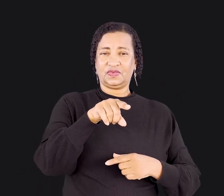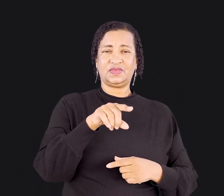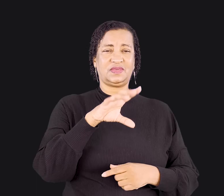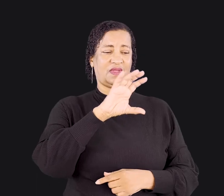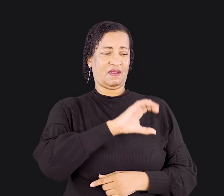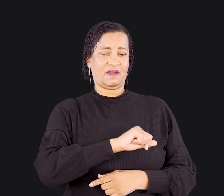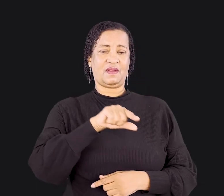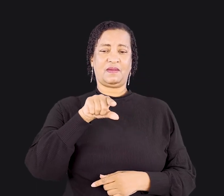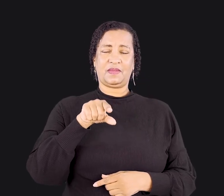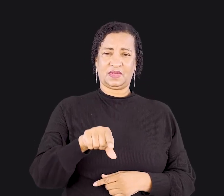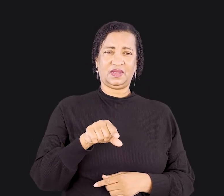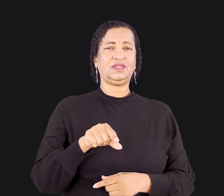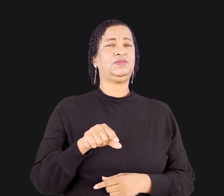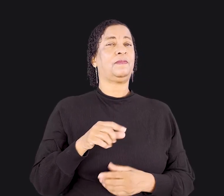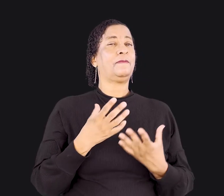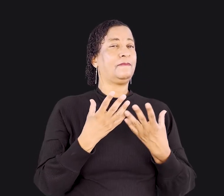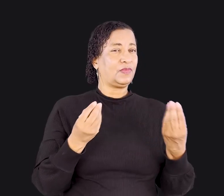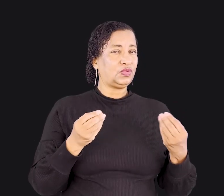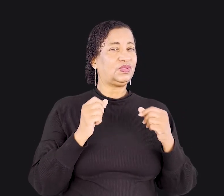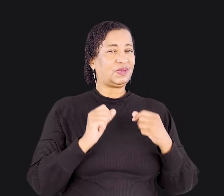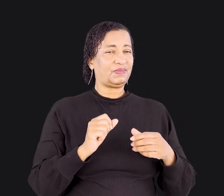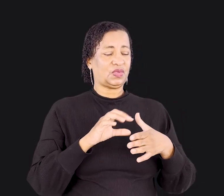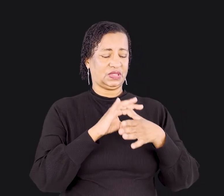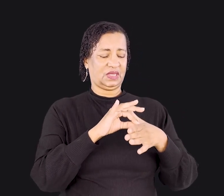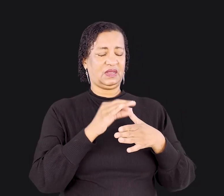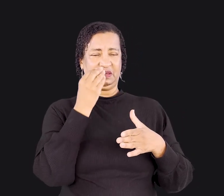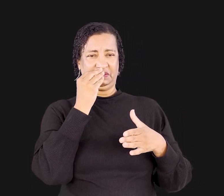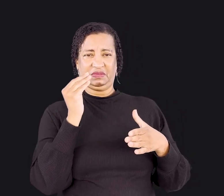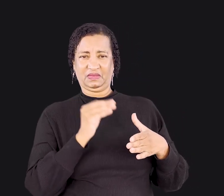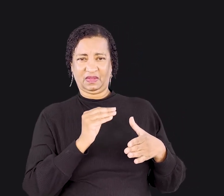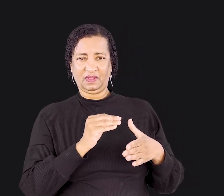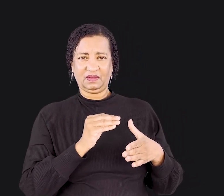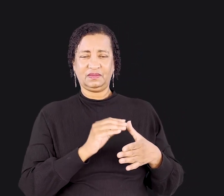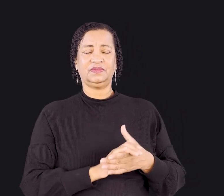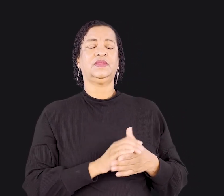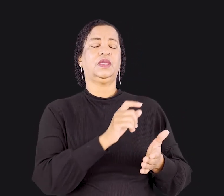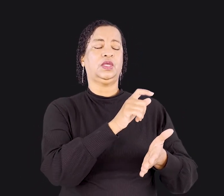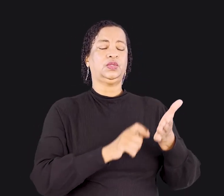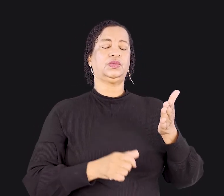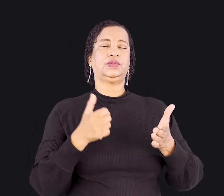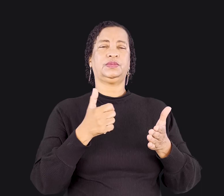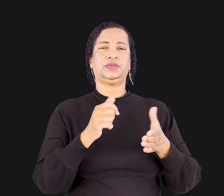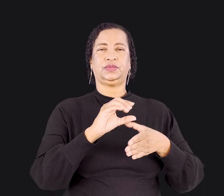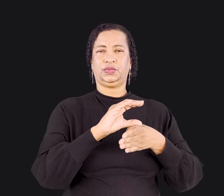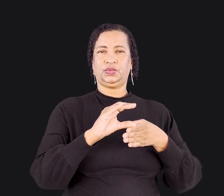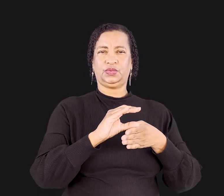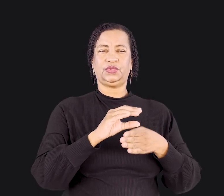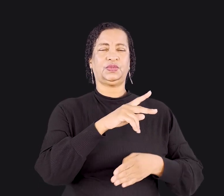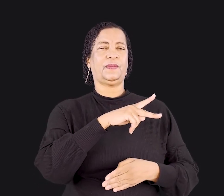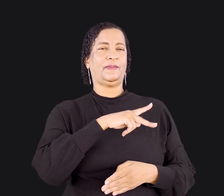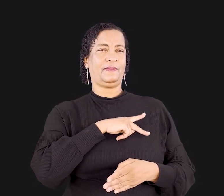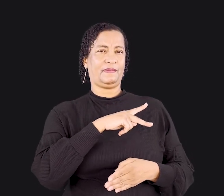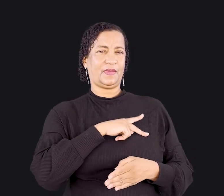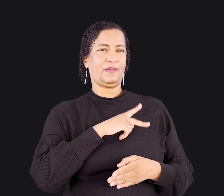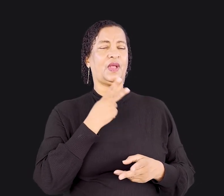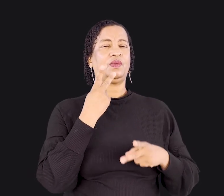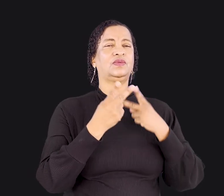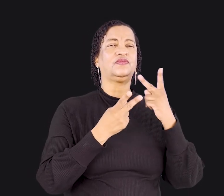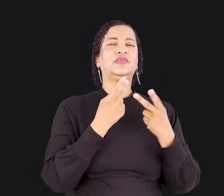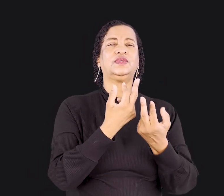dispensar este pedaço de carne? Nesses capítulos de 1 Coríntios, Paulo está praticamente tomando a mesma posição